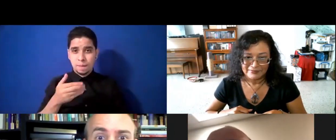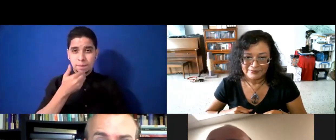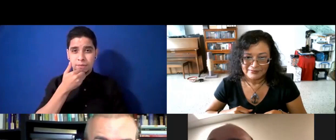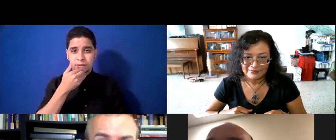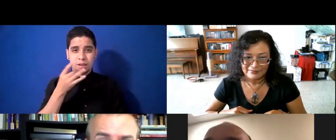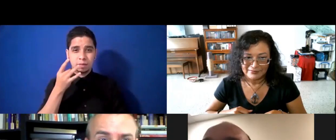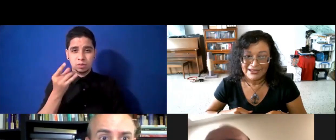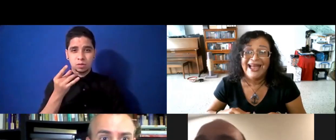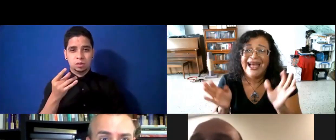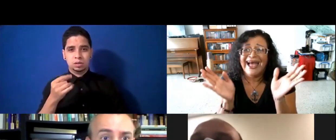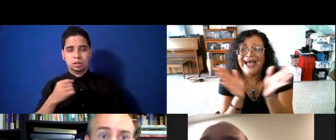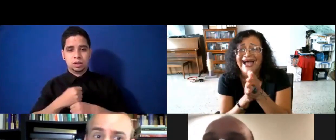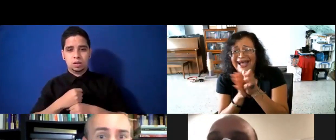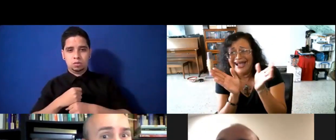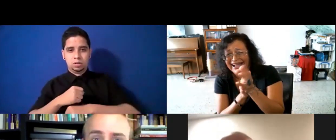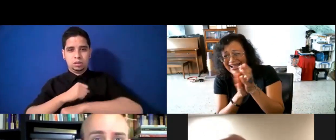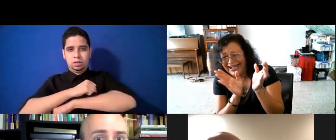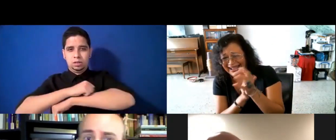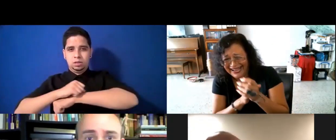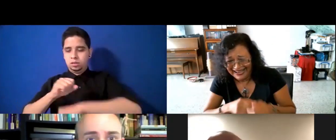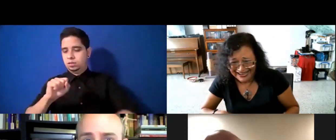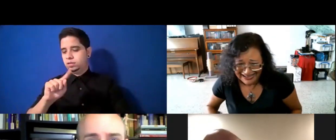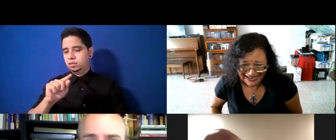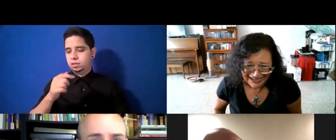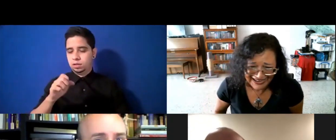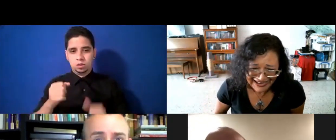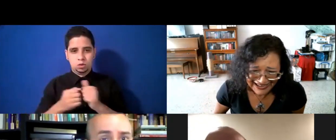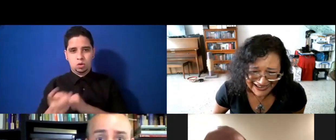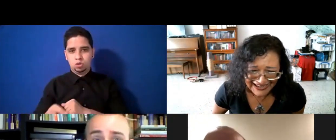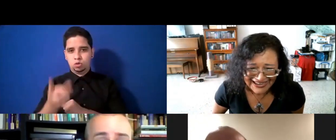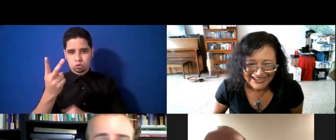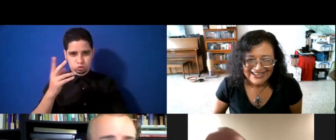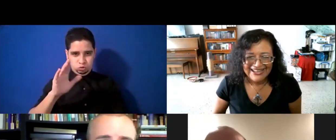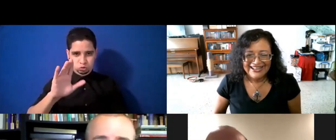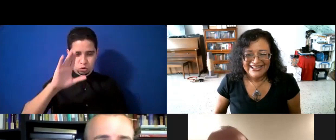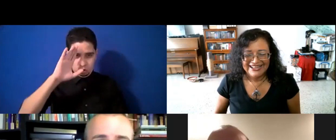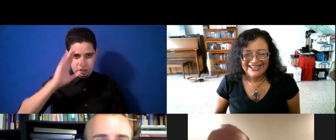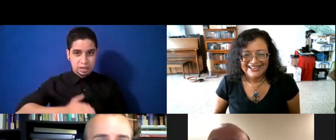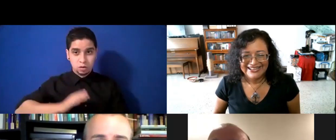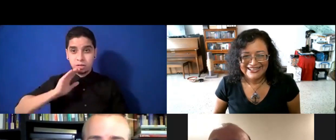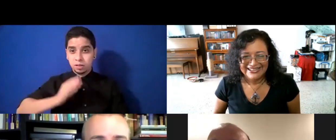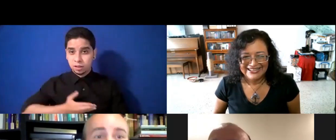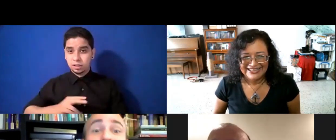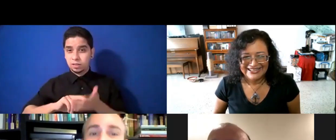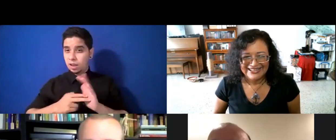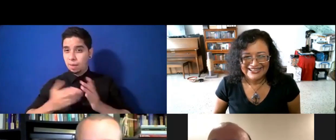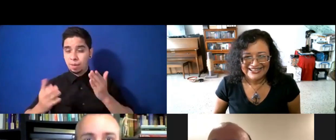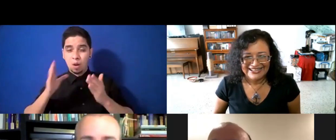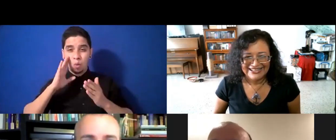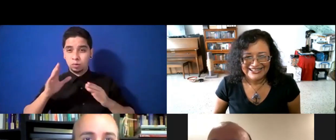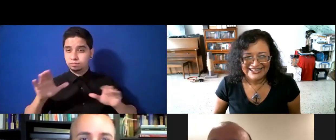escenario, ¿verdad? porque yo creo que con los dos hijos que tienes, el performance es obligatorio, y le das también una nueva